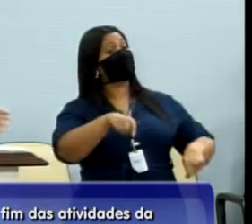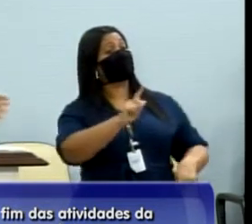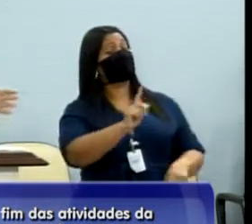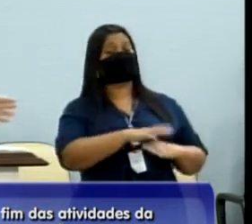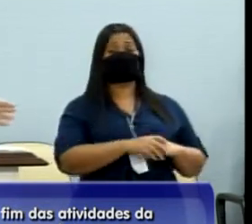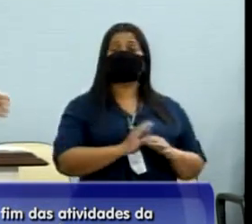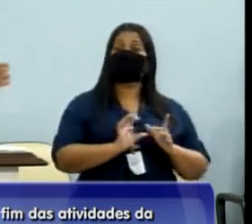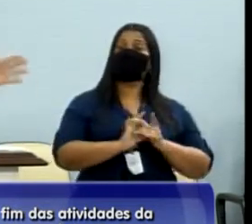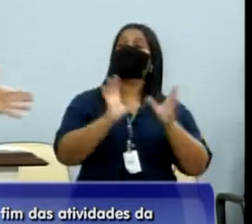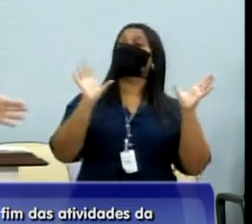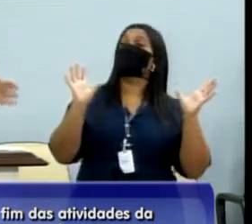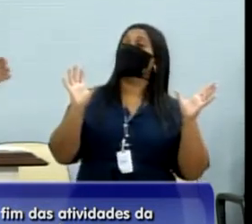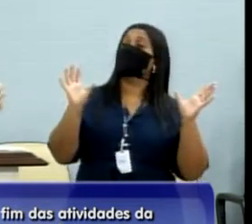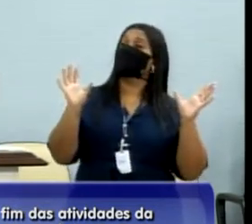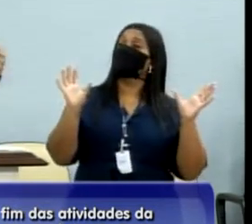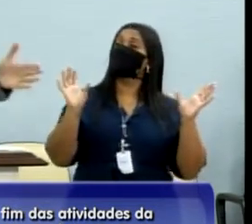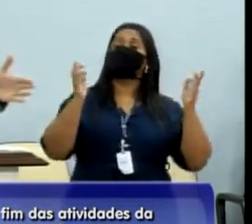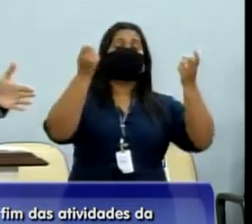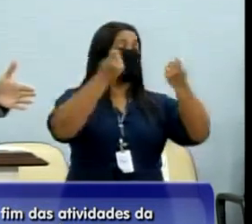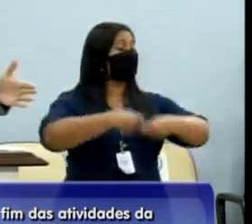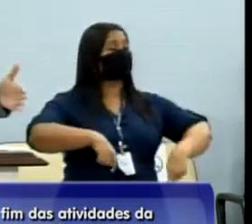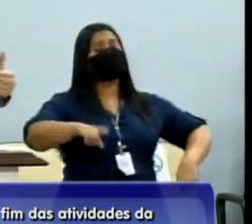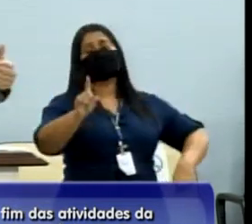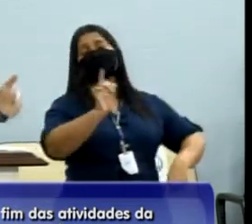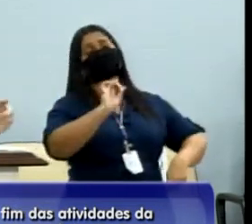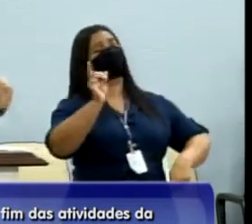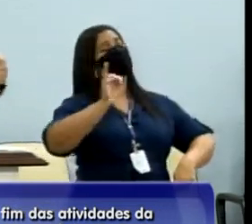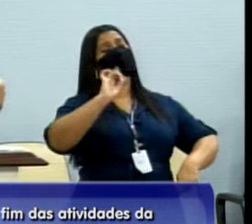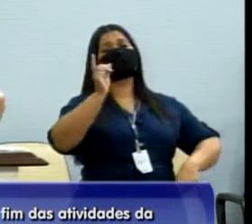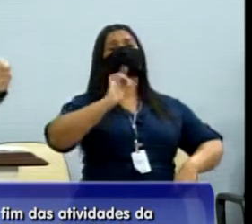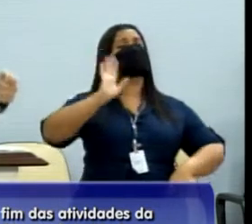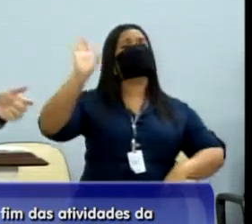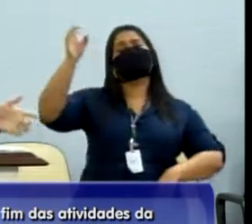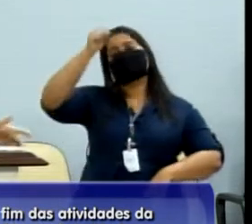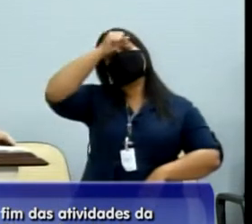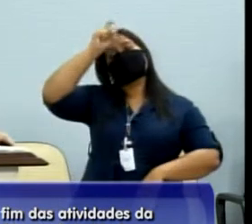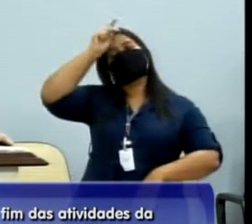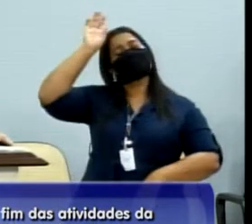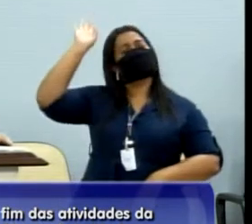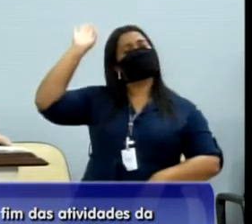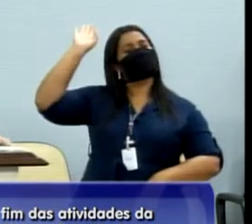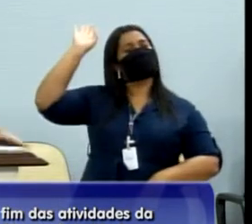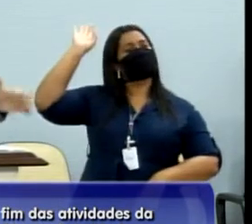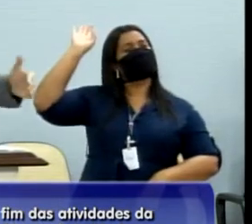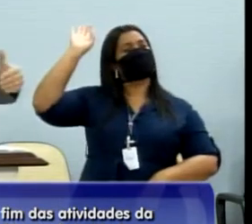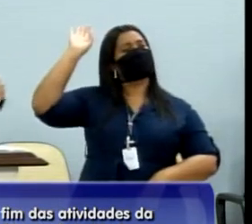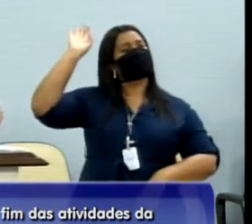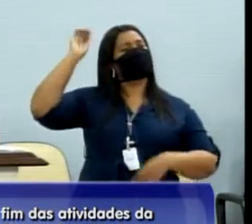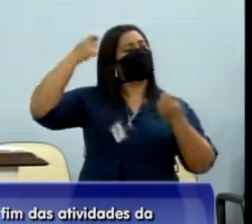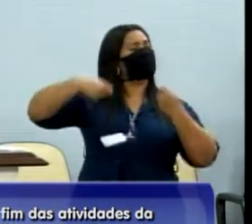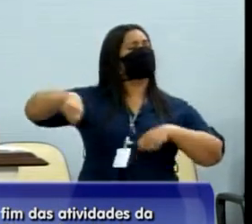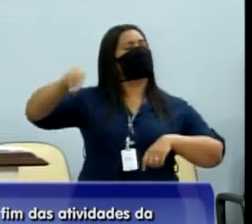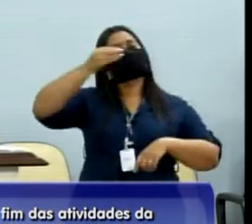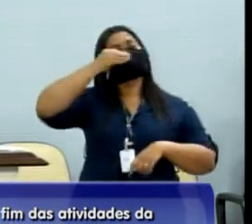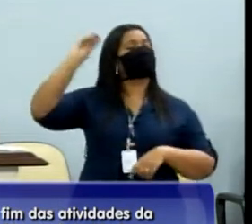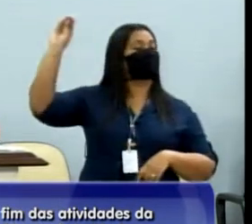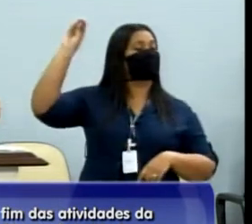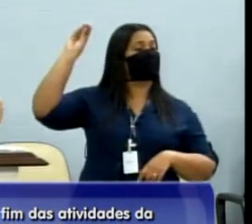Livres no bom sentido. Por exemplo, não preciso mais do Poder Executivo para levar recurso onde eu quero. Até entendo.